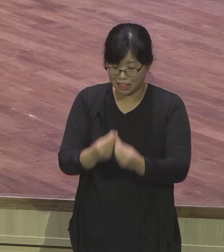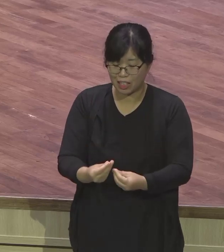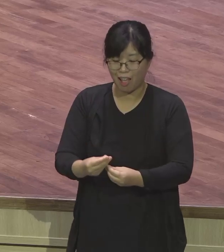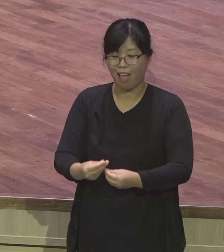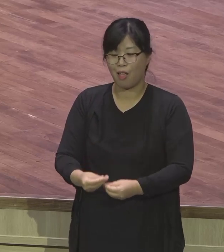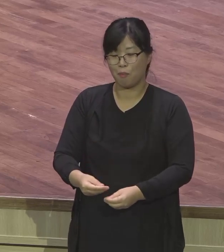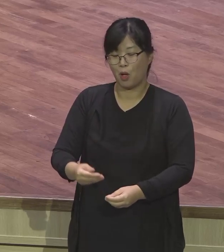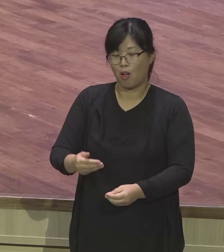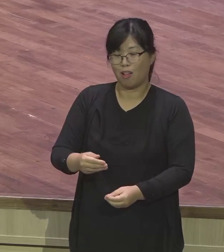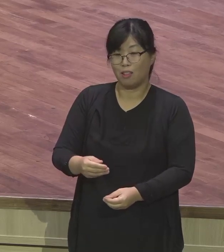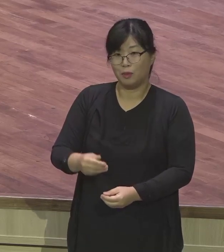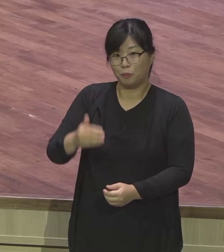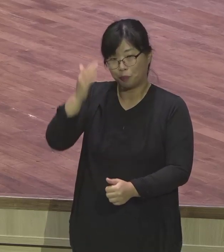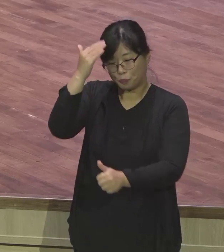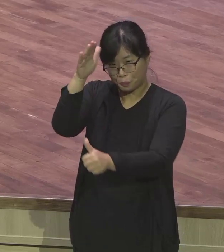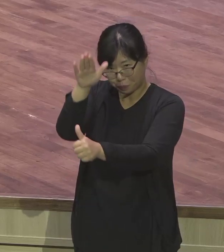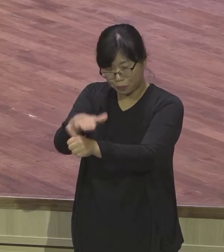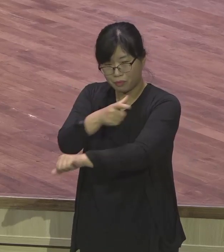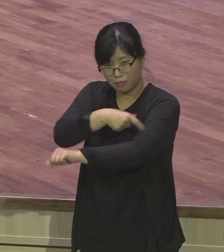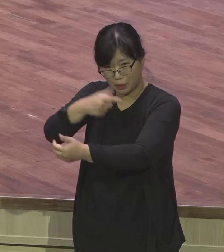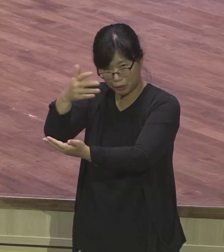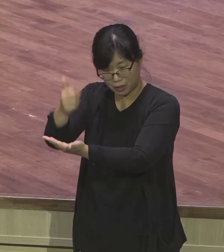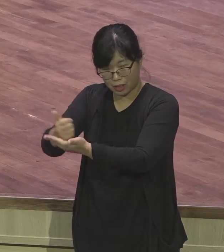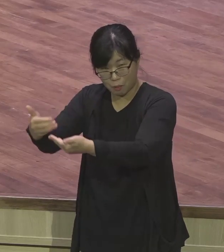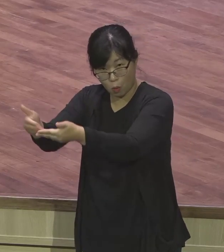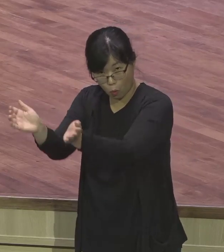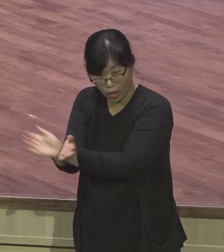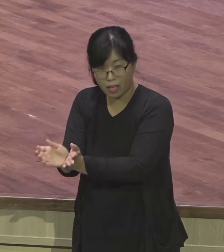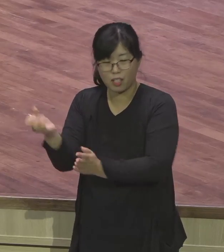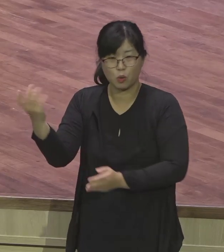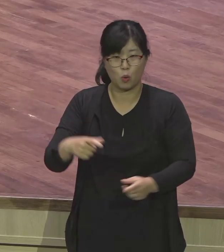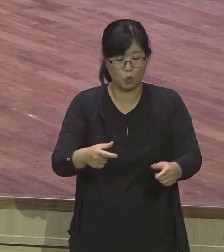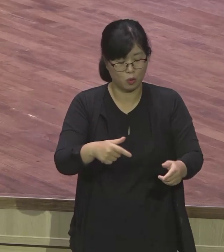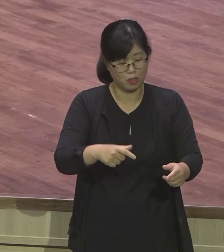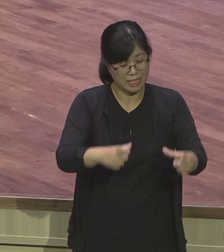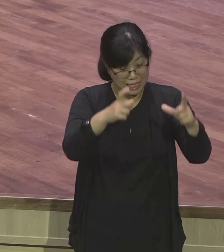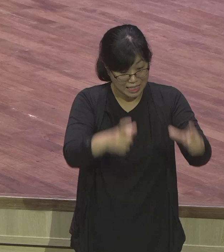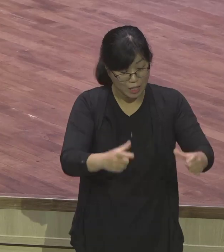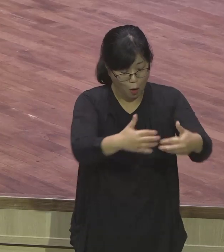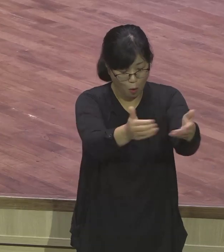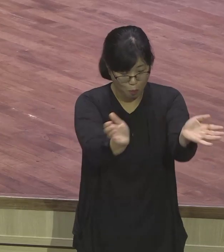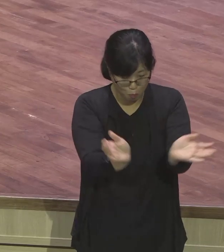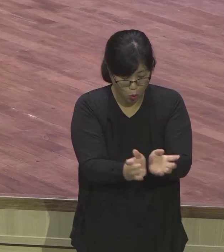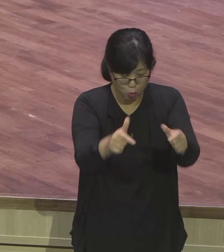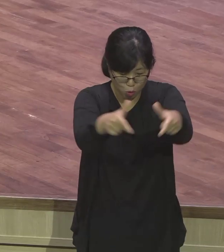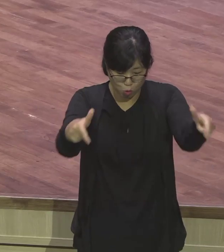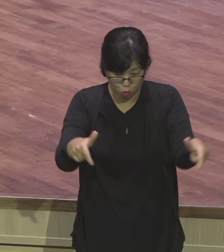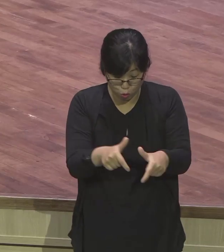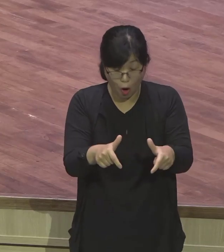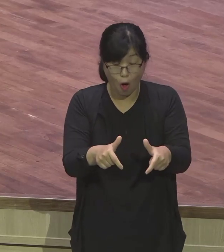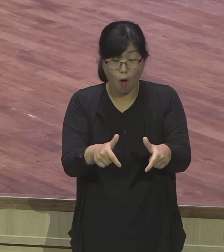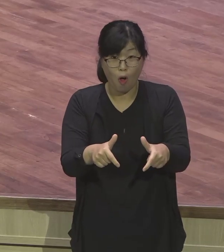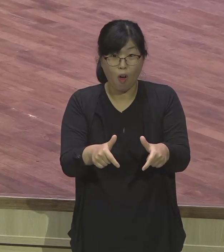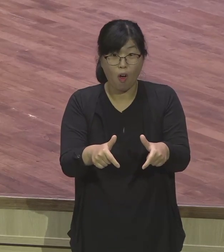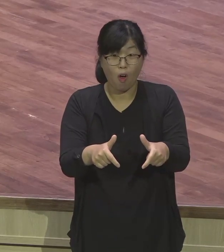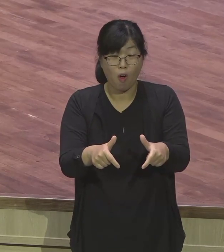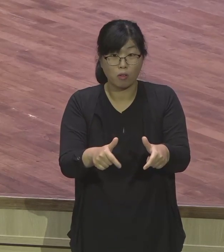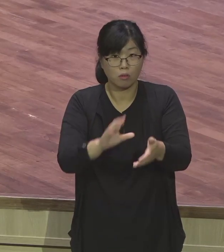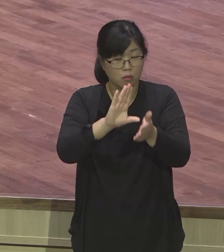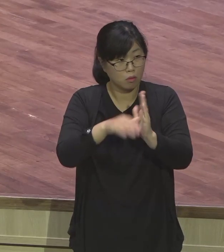구형 모임 전도회 모임 지역 모임 있잖아요. 어? 안 보이네. 이민감성이 있어야 돼요. 왜